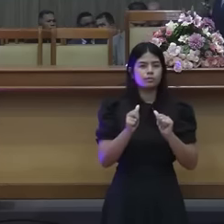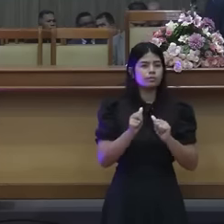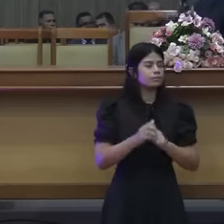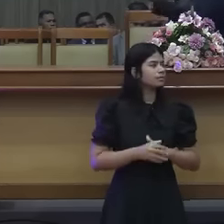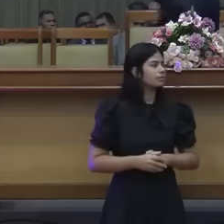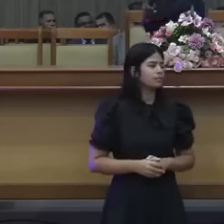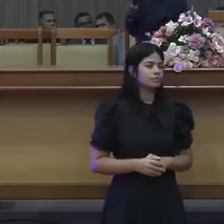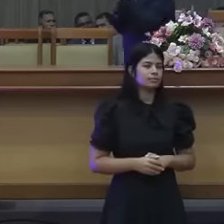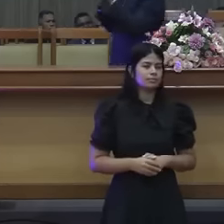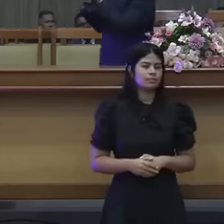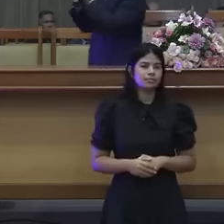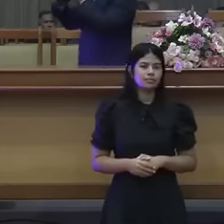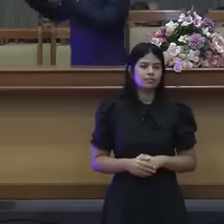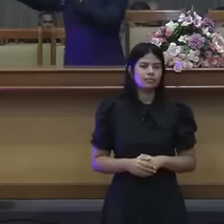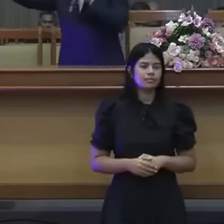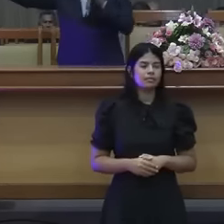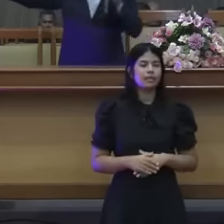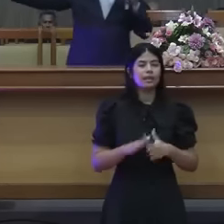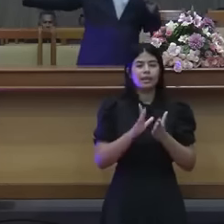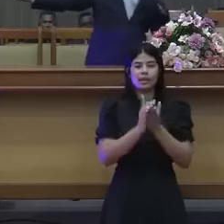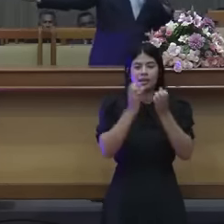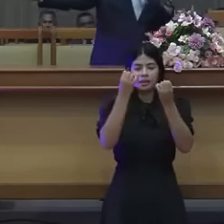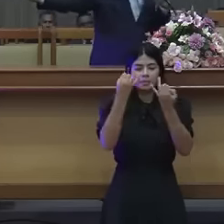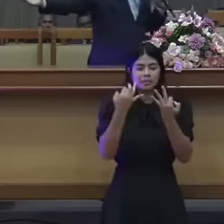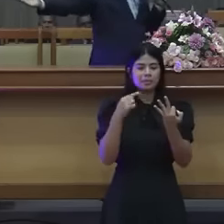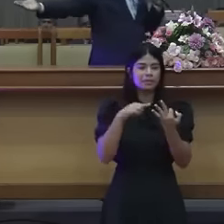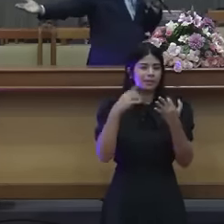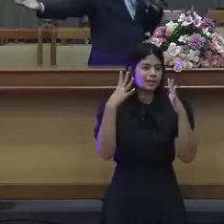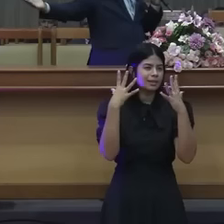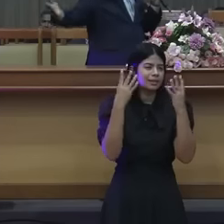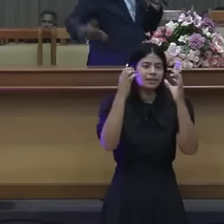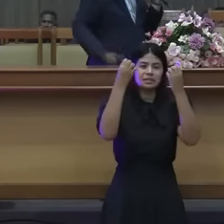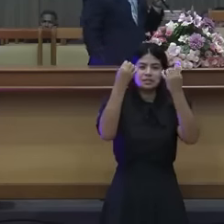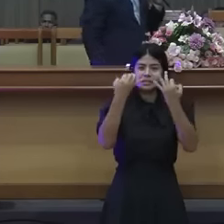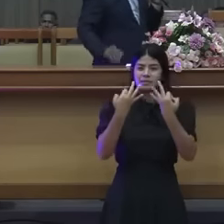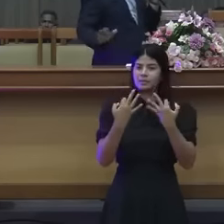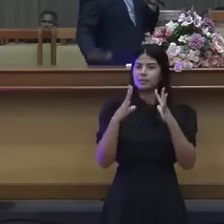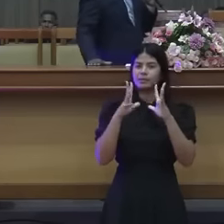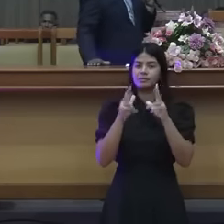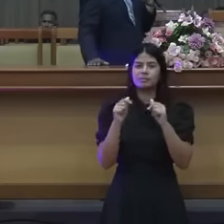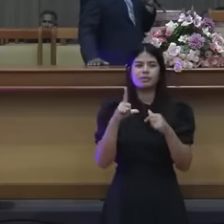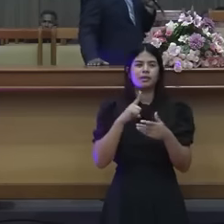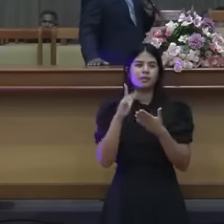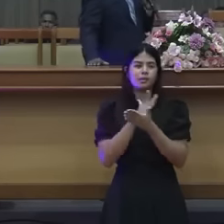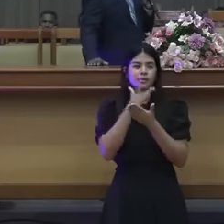É a fossa, meus irmãos, a Bíblia. Ainda tem gente que diz que a Bíblia precisa ser atualizada.